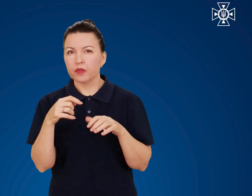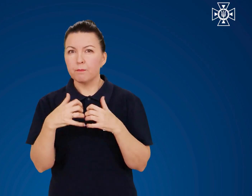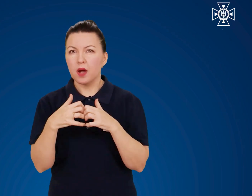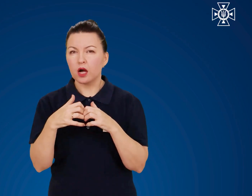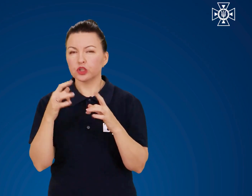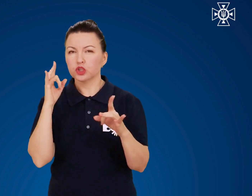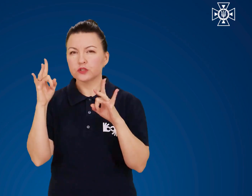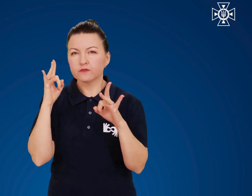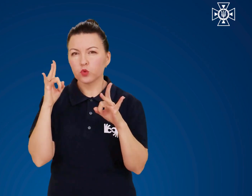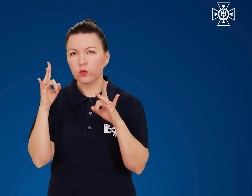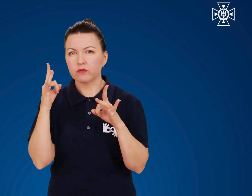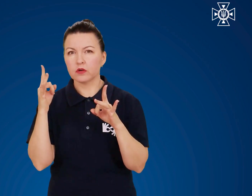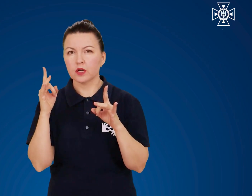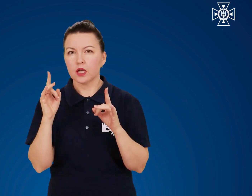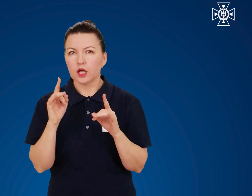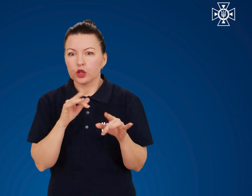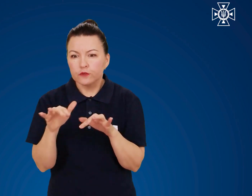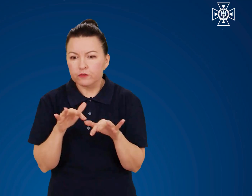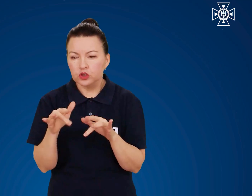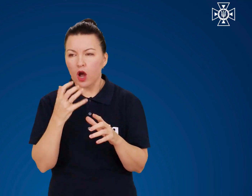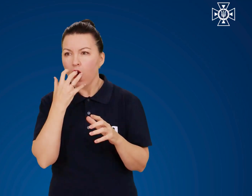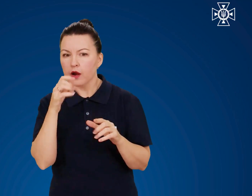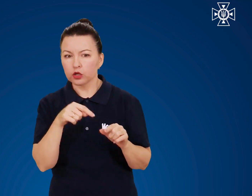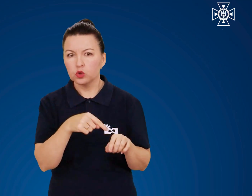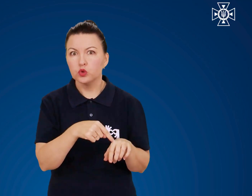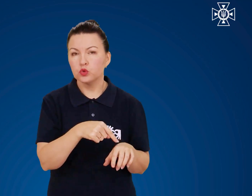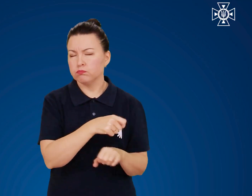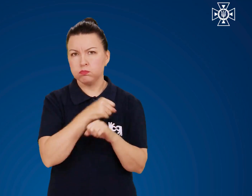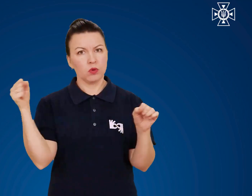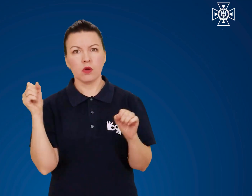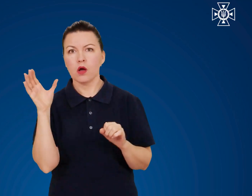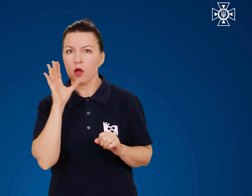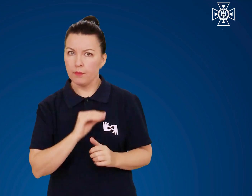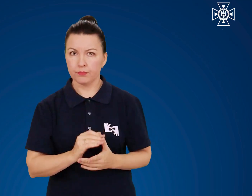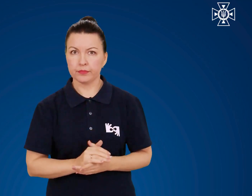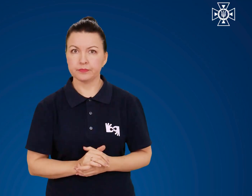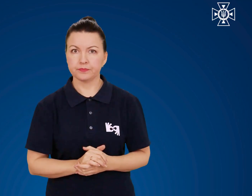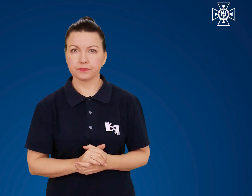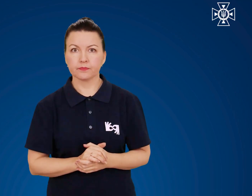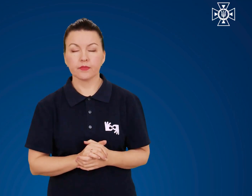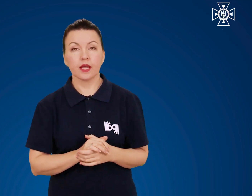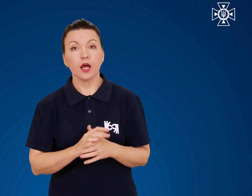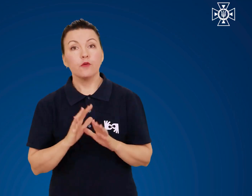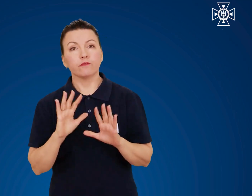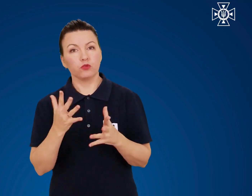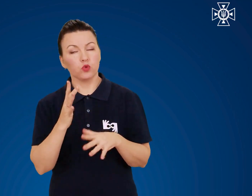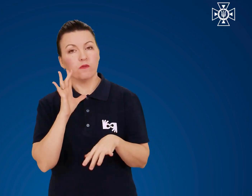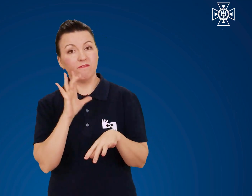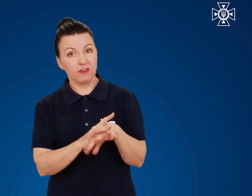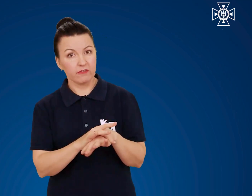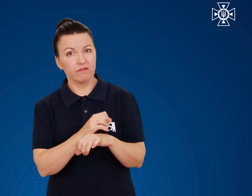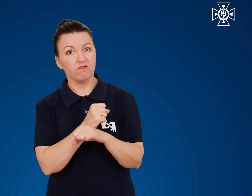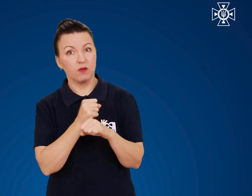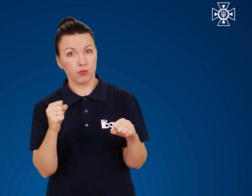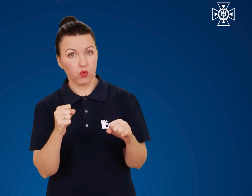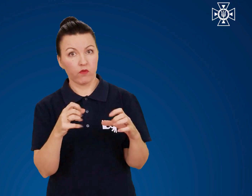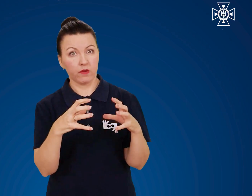механічних звукових впливів та нагрівання У разі виявлення вибухових